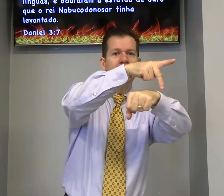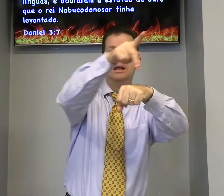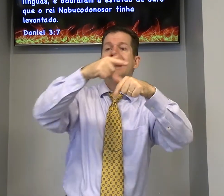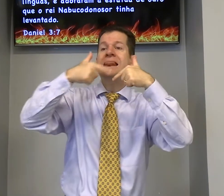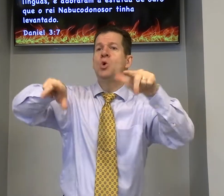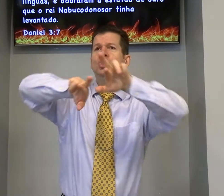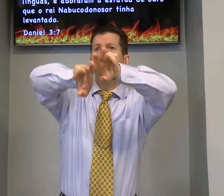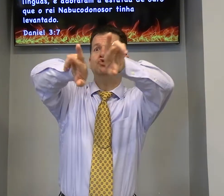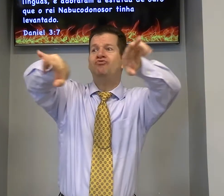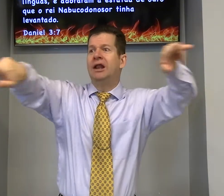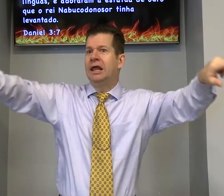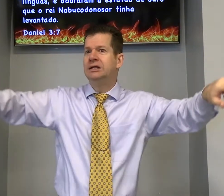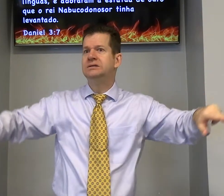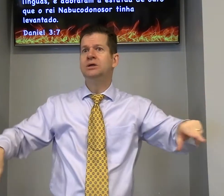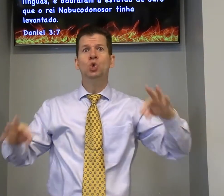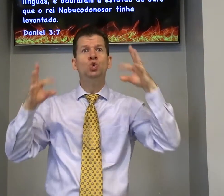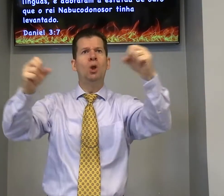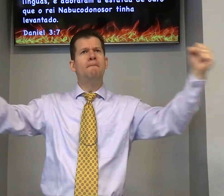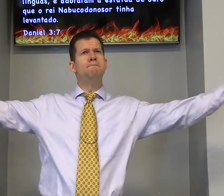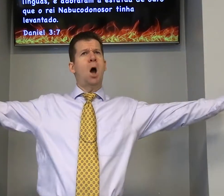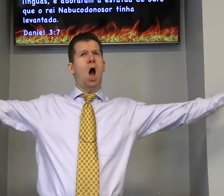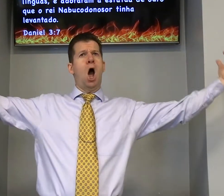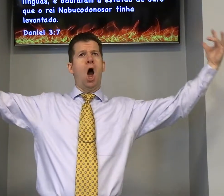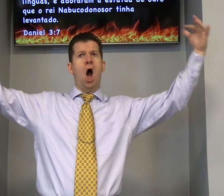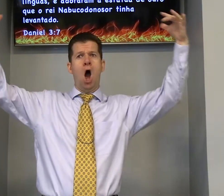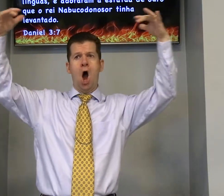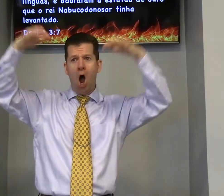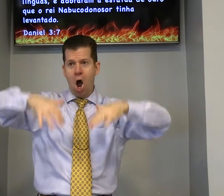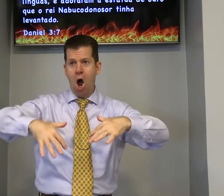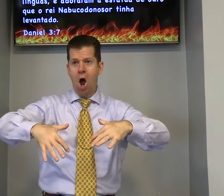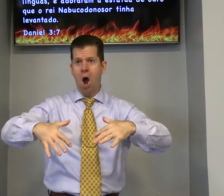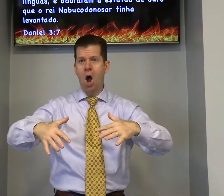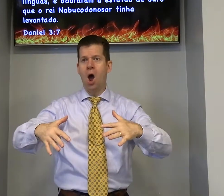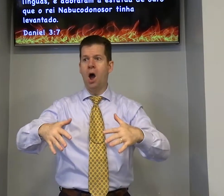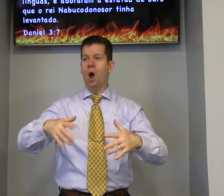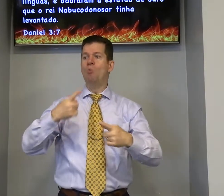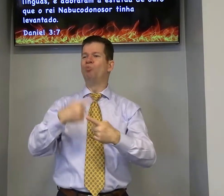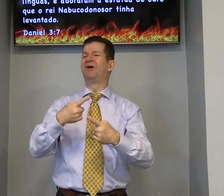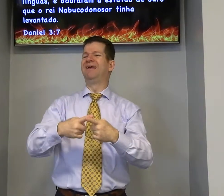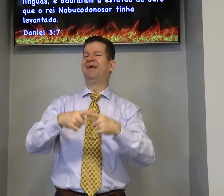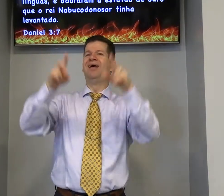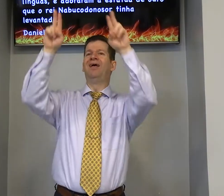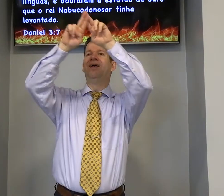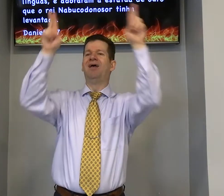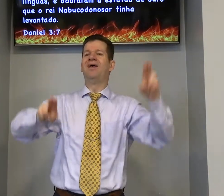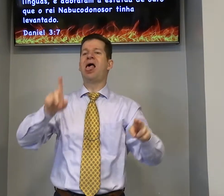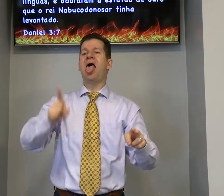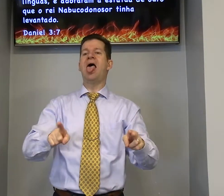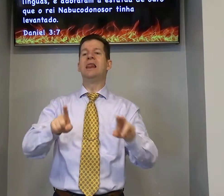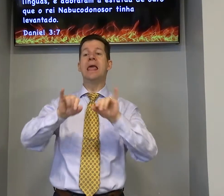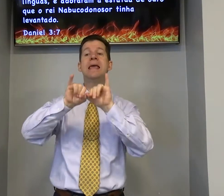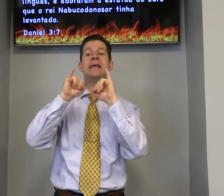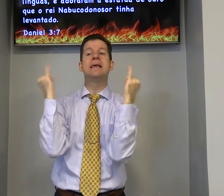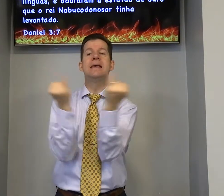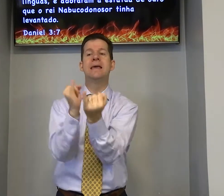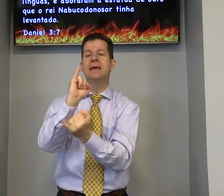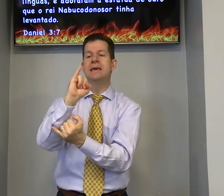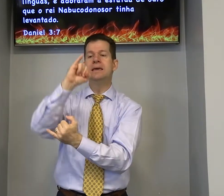Vários países línguas diferentes todos vieram porque Nebuchadnezzar